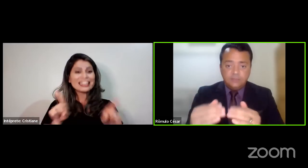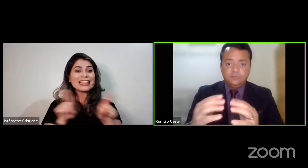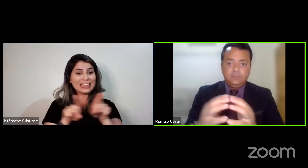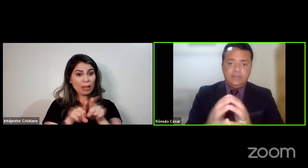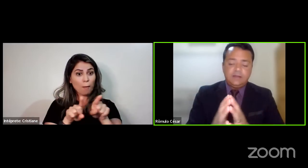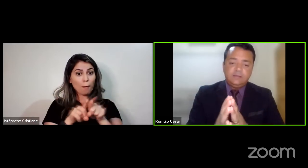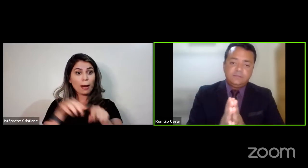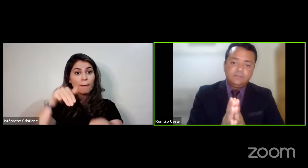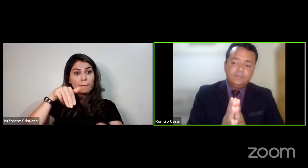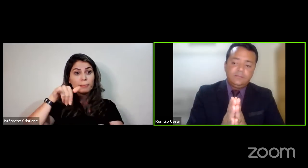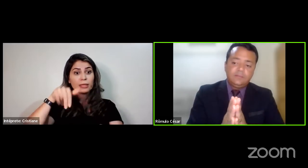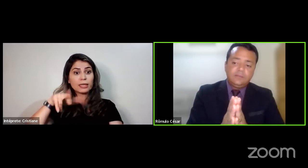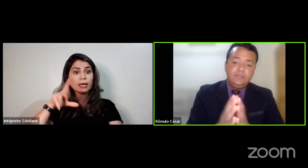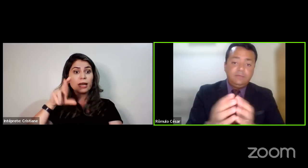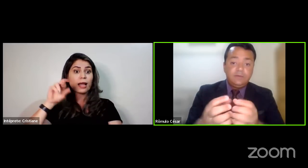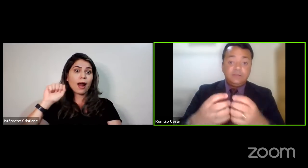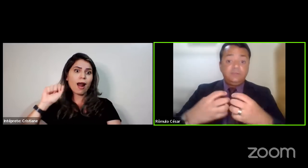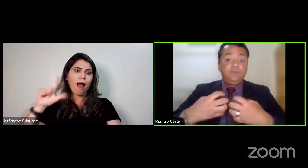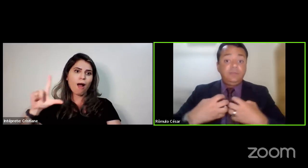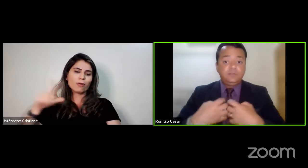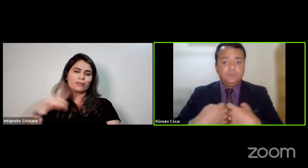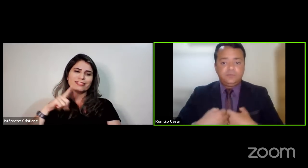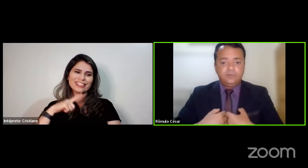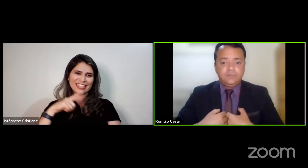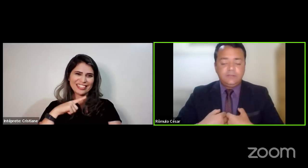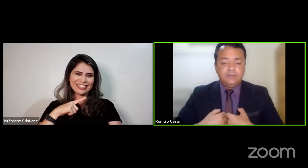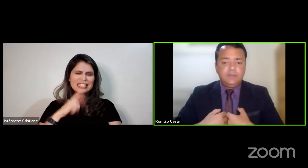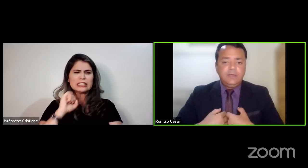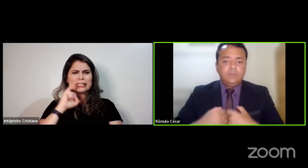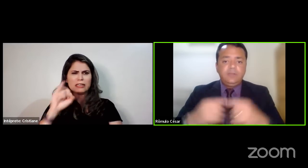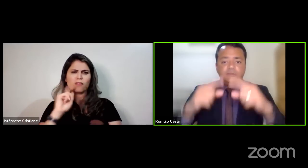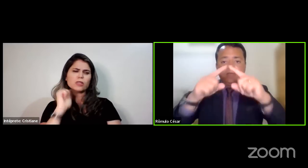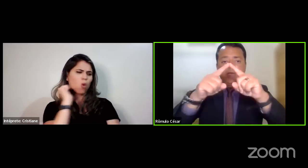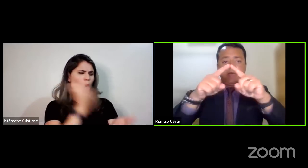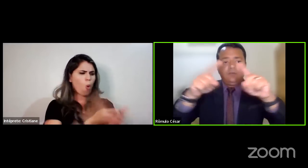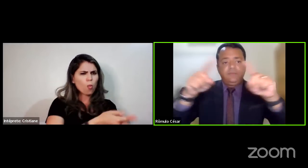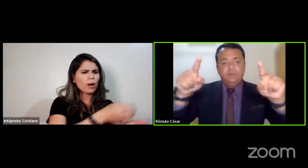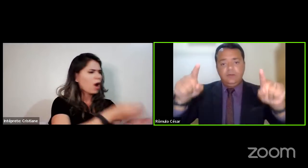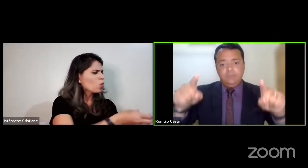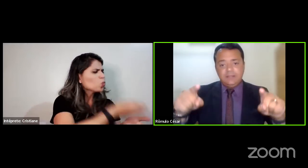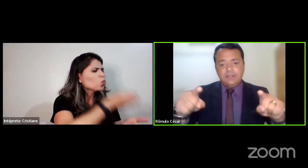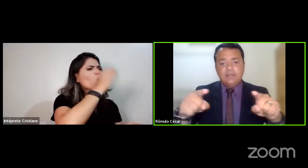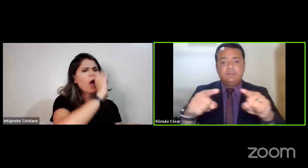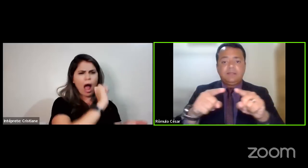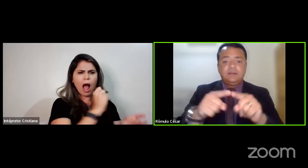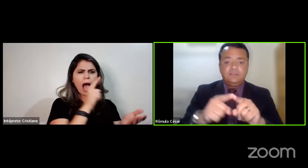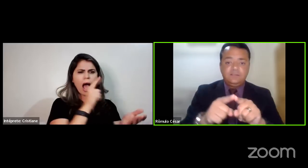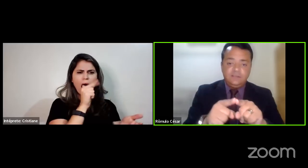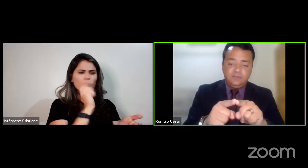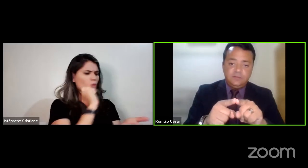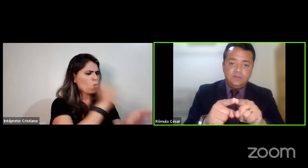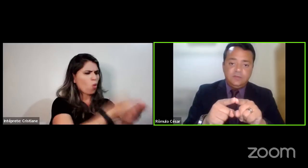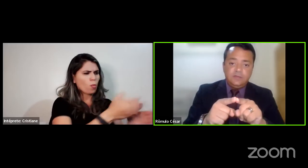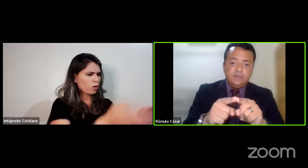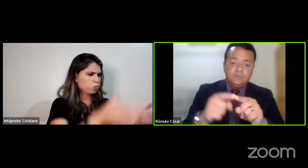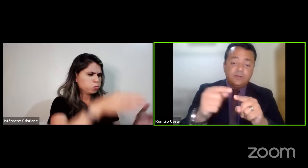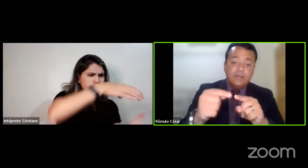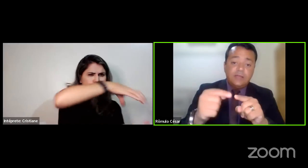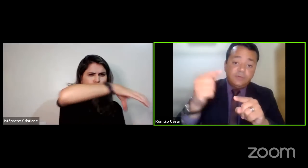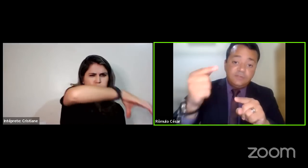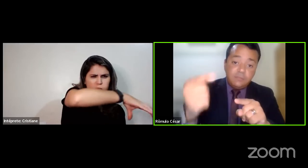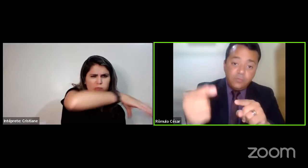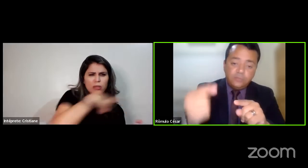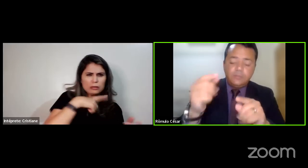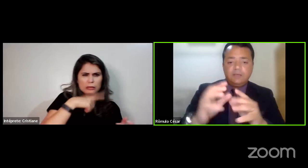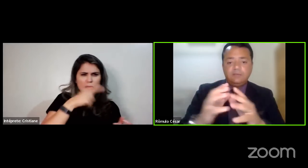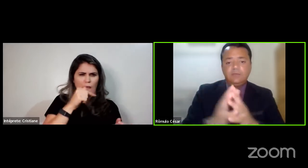perdendo os minerais. E fica difícil absorver. Por isso que a água ficou limitada a matar sede. Só